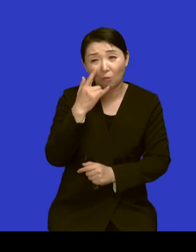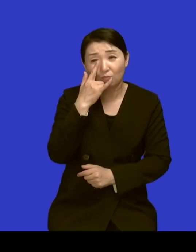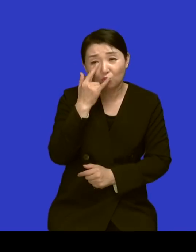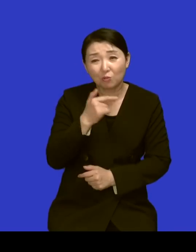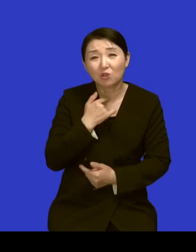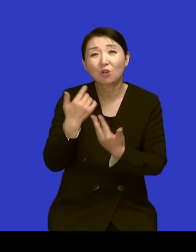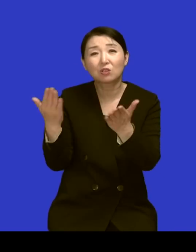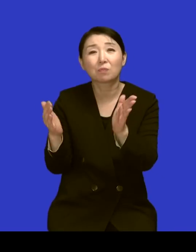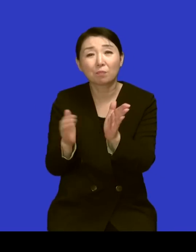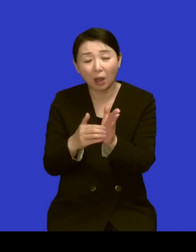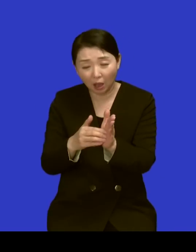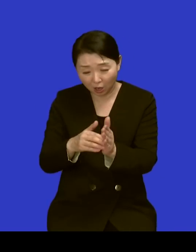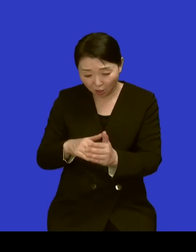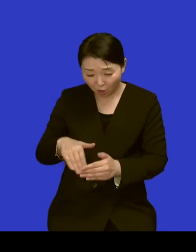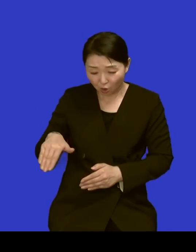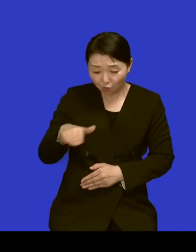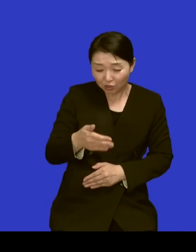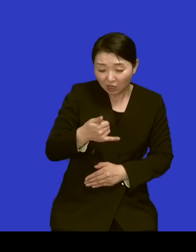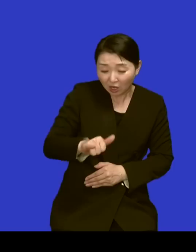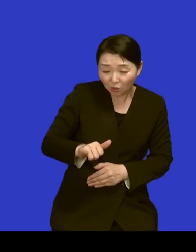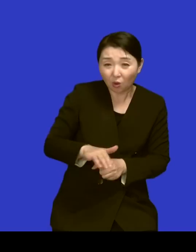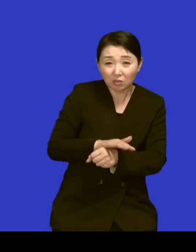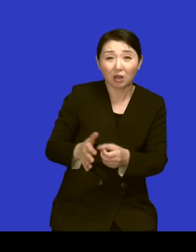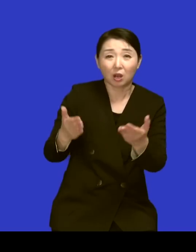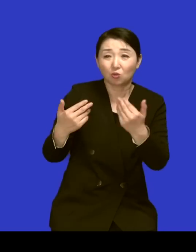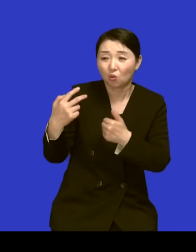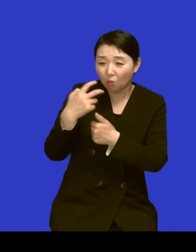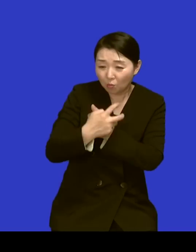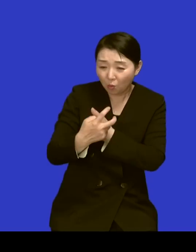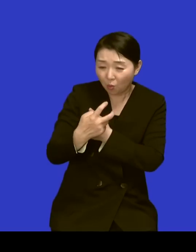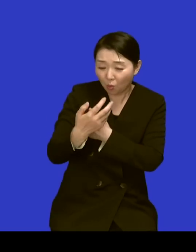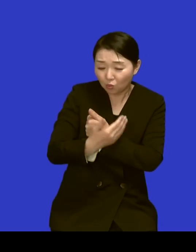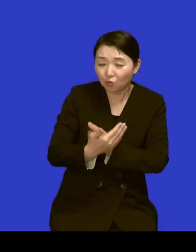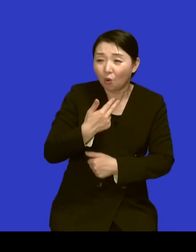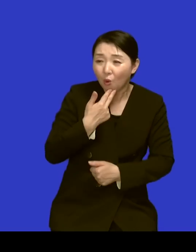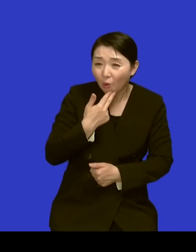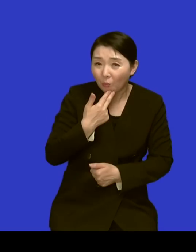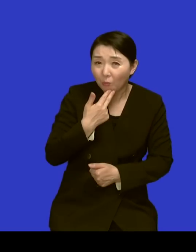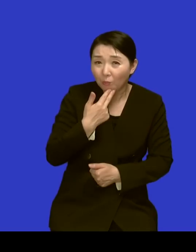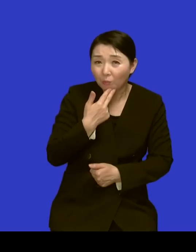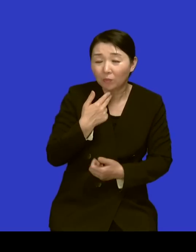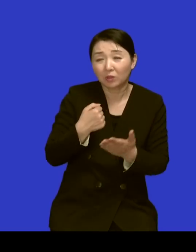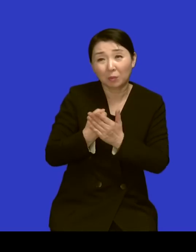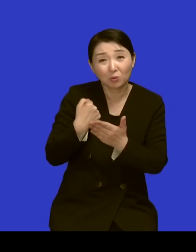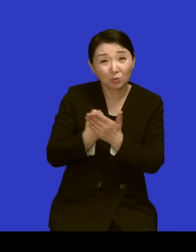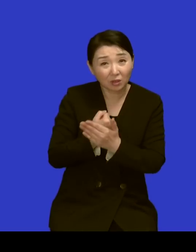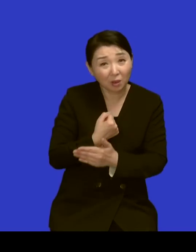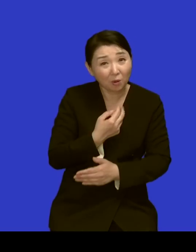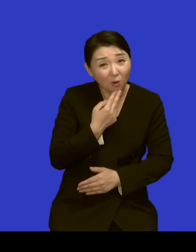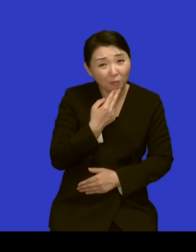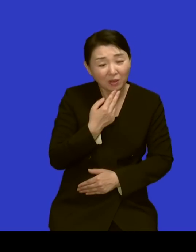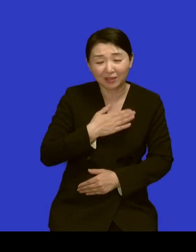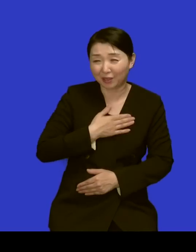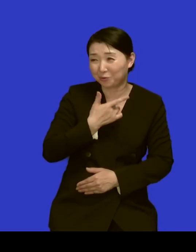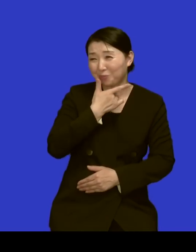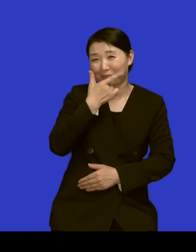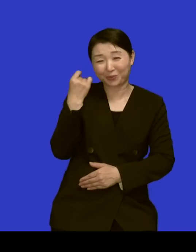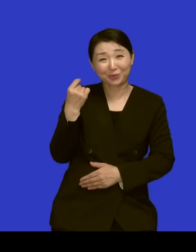사랑하고 우리를 좀 보호하는 거에 네 섭섭하거나 그런 점은 없었어요? 아 제가 조금 모질러한가봐요 네 그런 걸